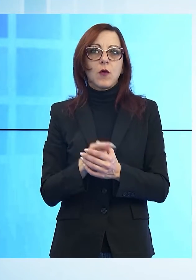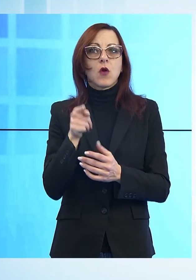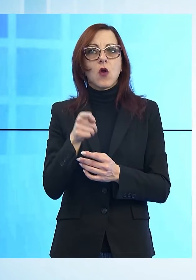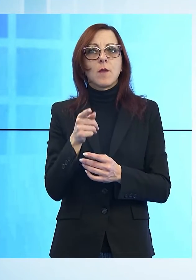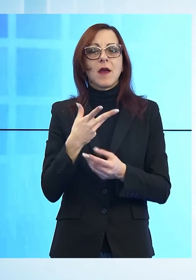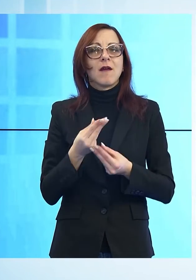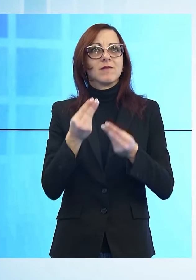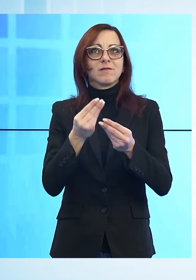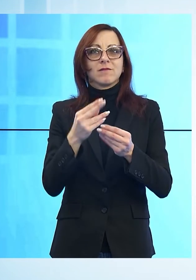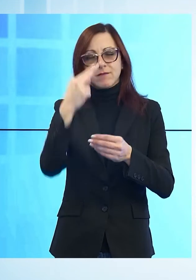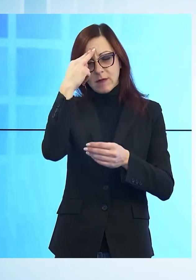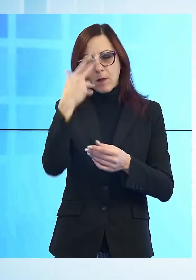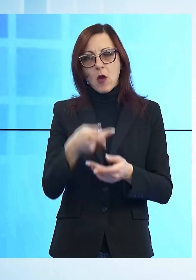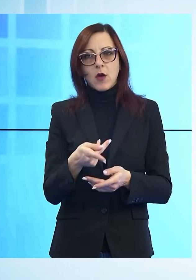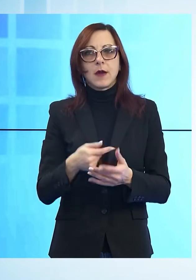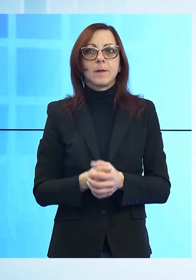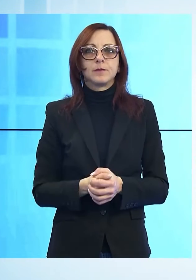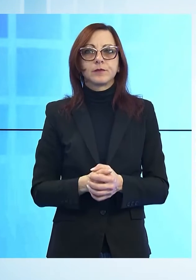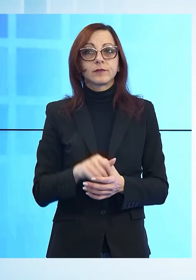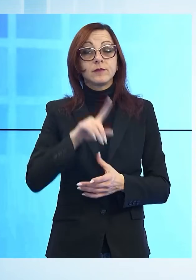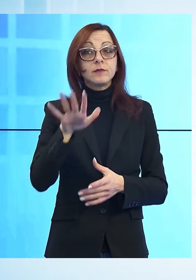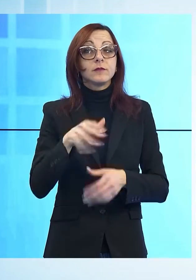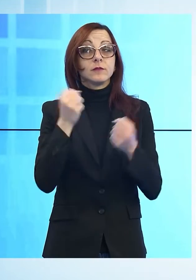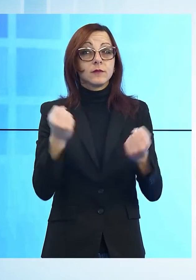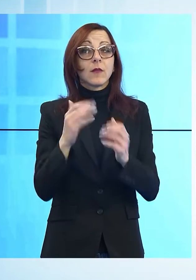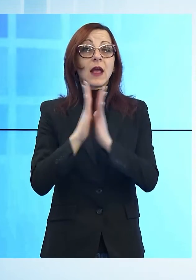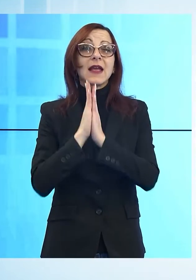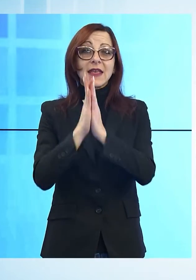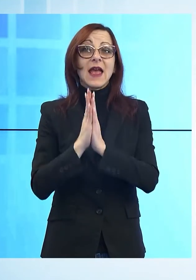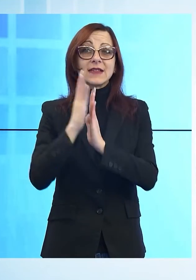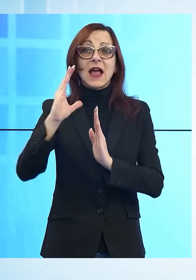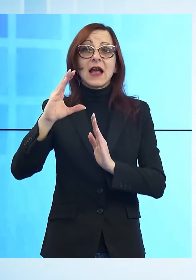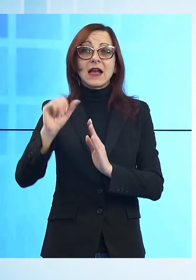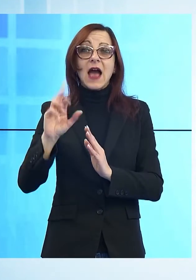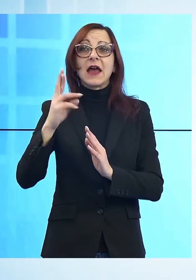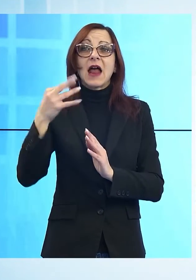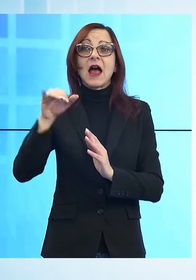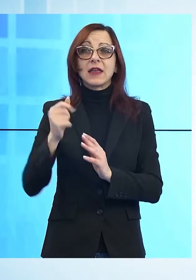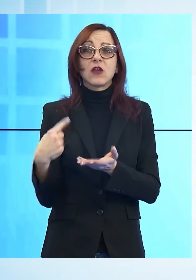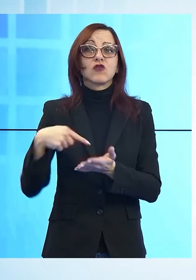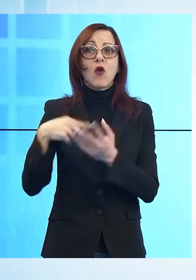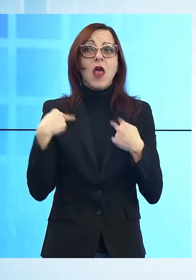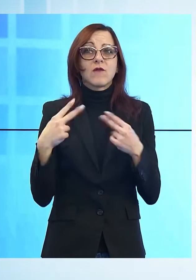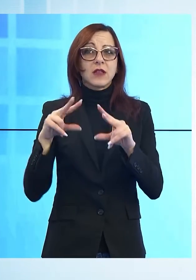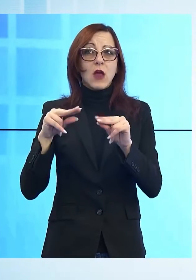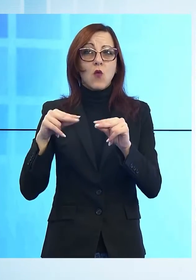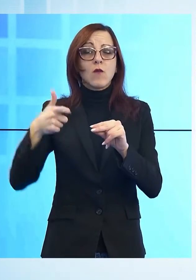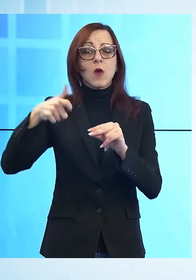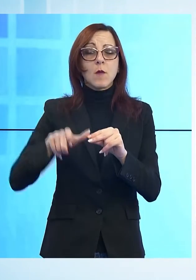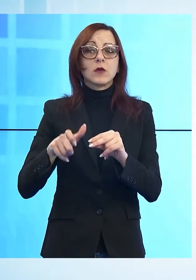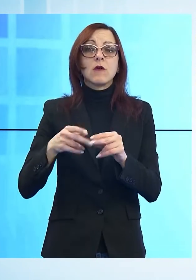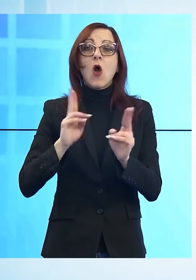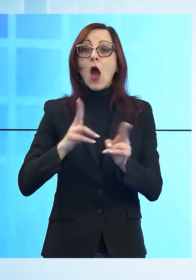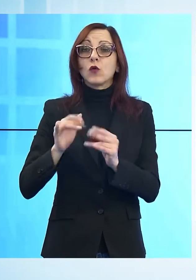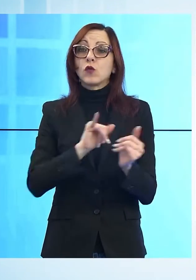del genere. L'altro evento si è svolto sul Sacrato della Chiesa di Carraia, tornata a nuova vita dopo la chiusura dell'uscita autostradale.